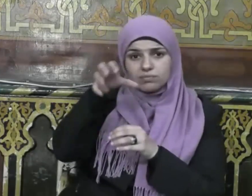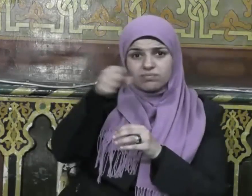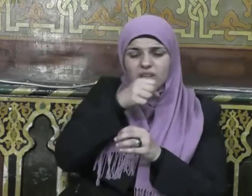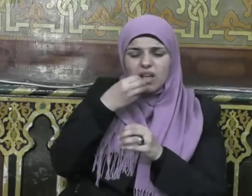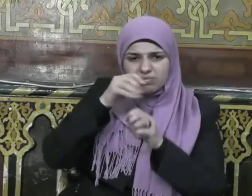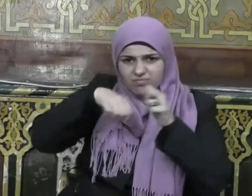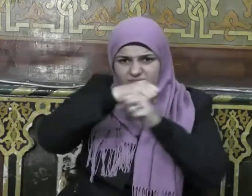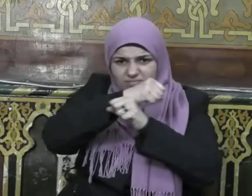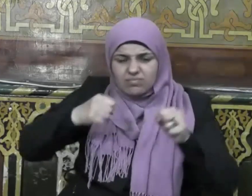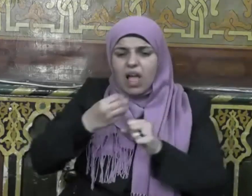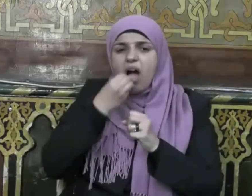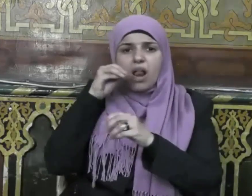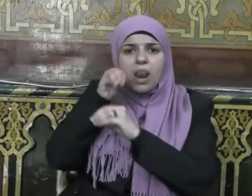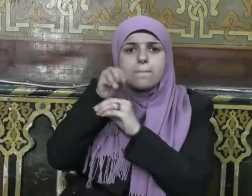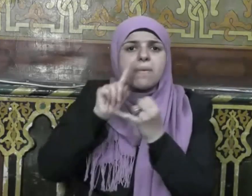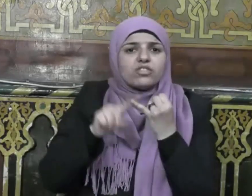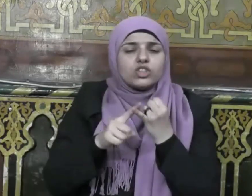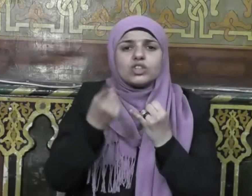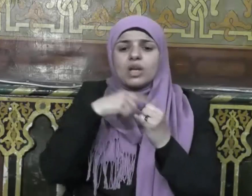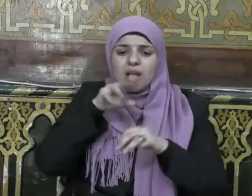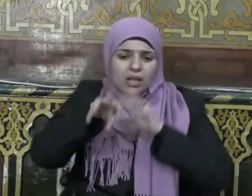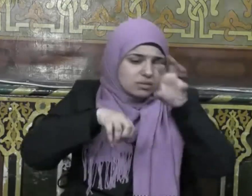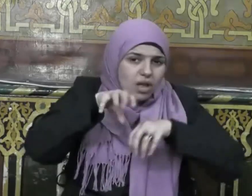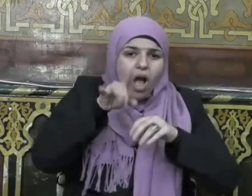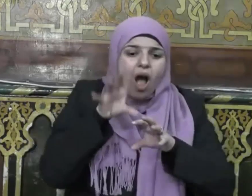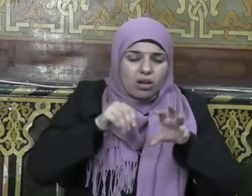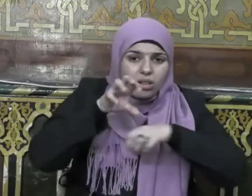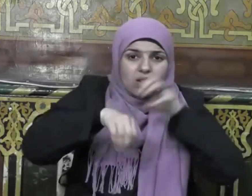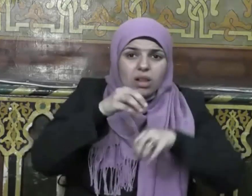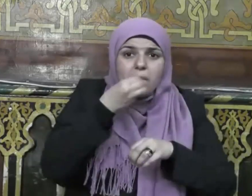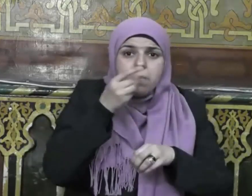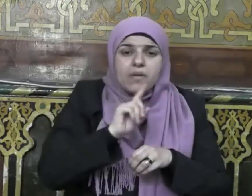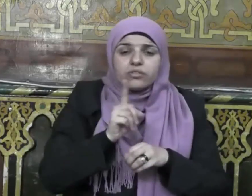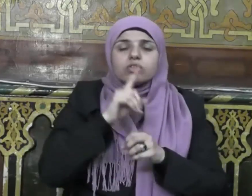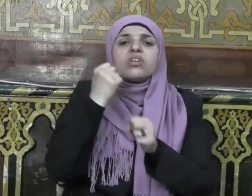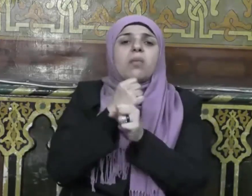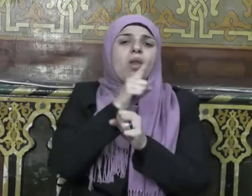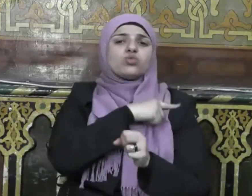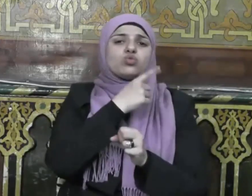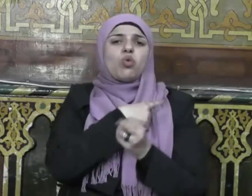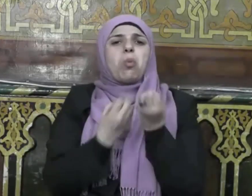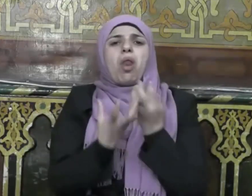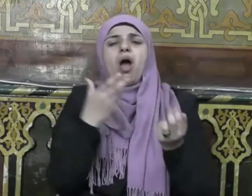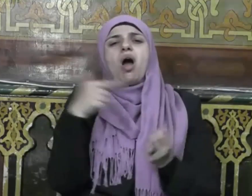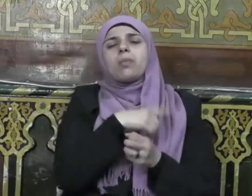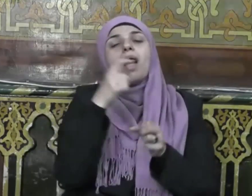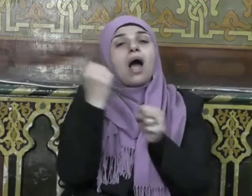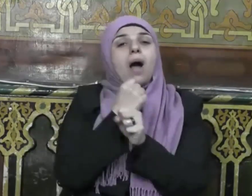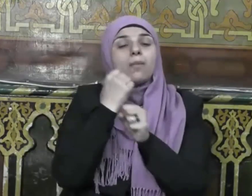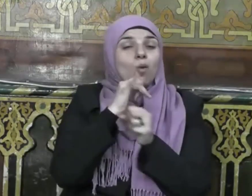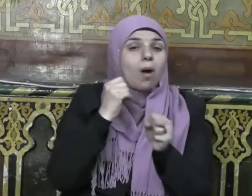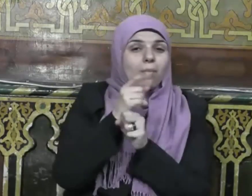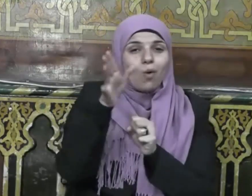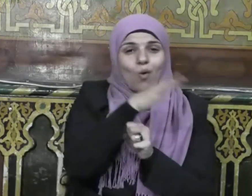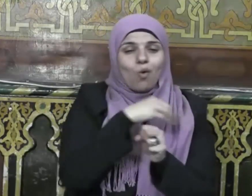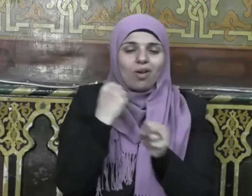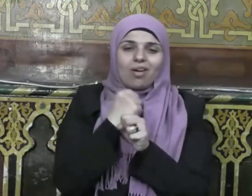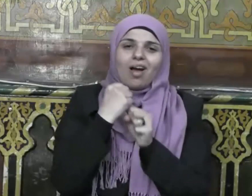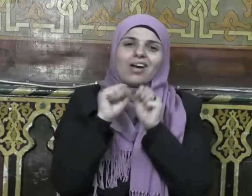تطعمها ولم تدعها تأكل من خشاش الأرض فالأعمال بخواتيمها كما أغبر